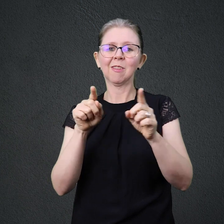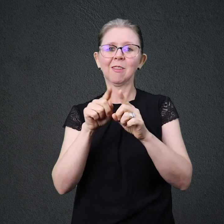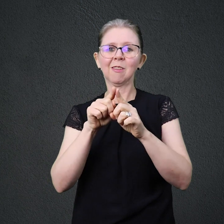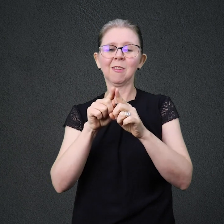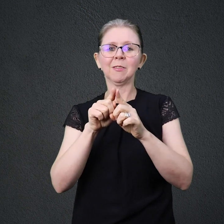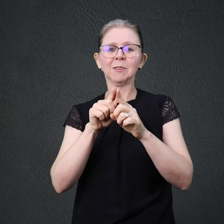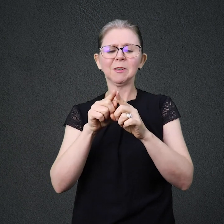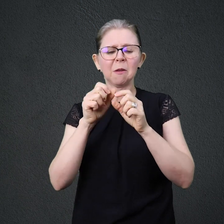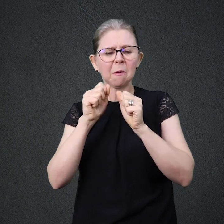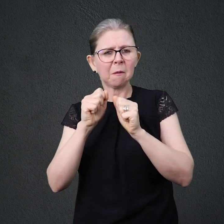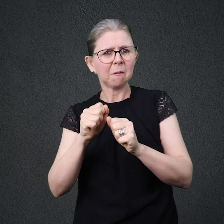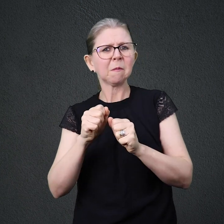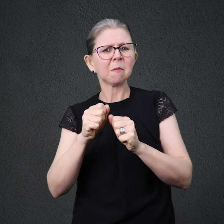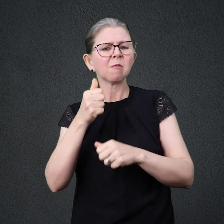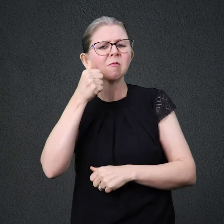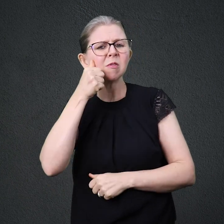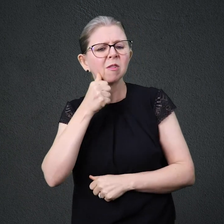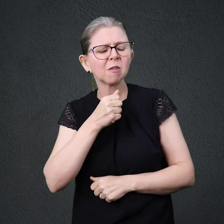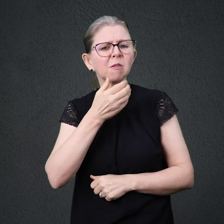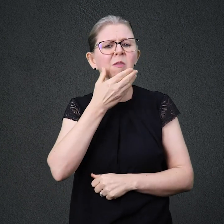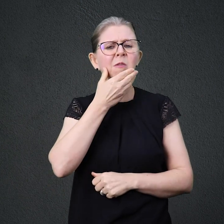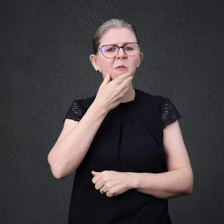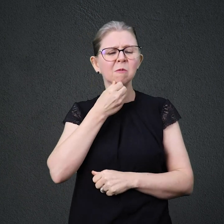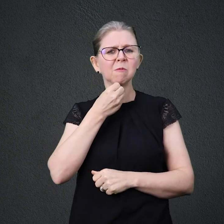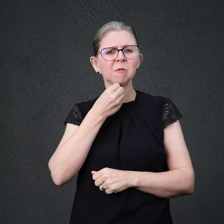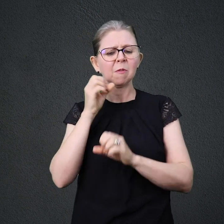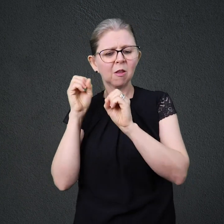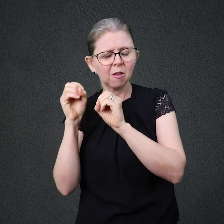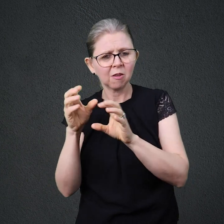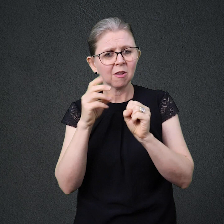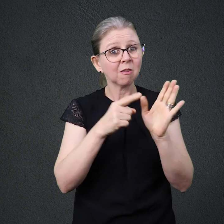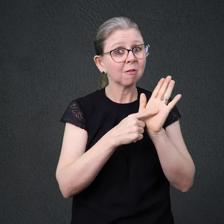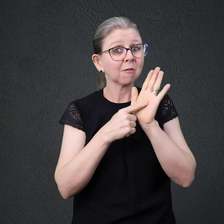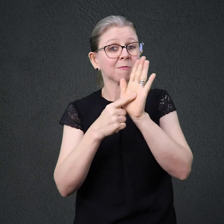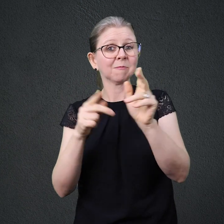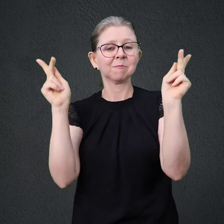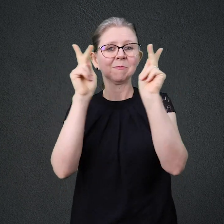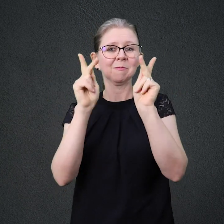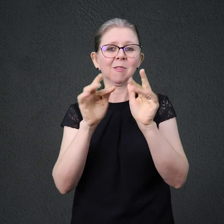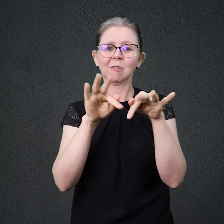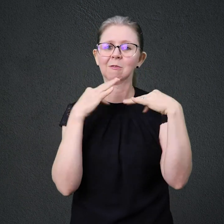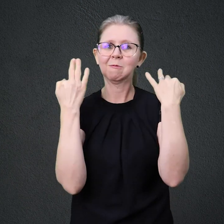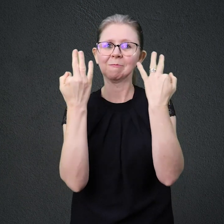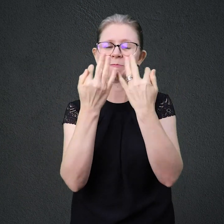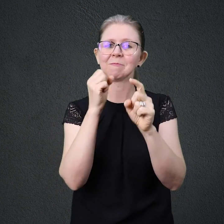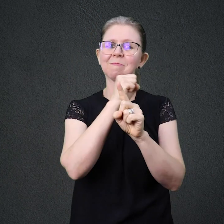ou uma mulher que a promovem em sua família, na sociedade e diante de Deus Essa paz está à sua